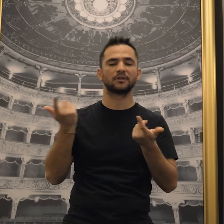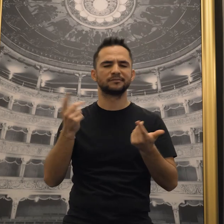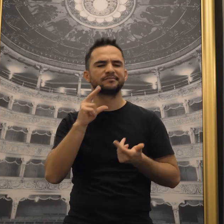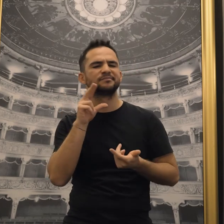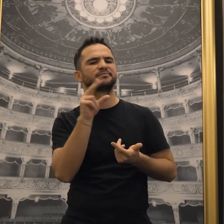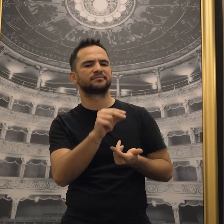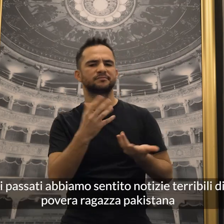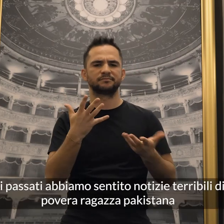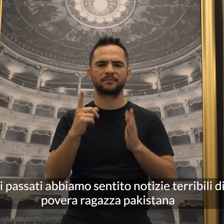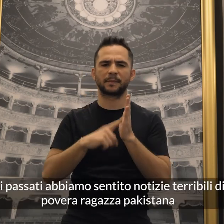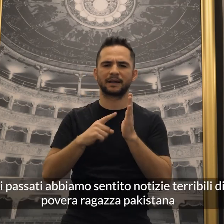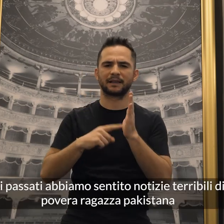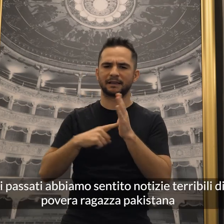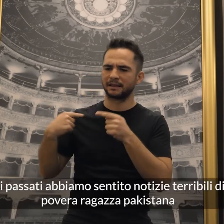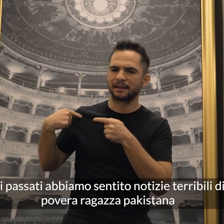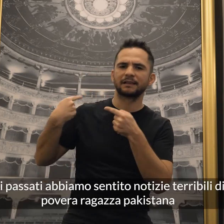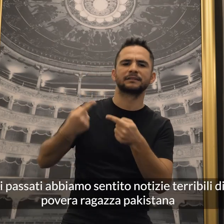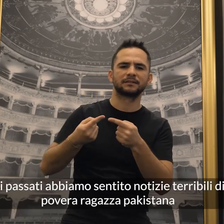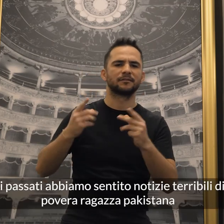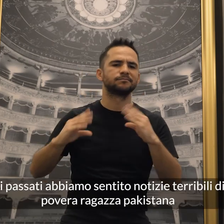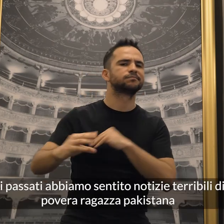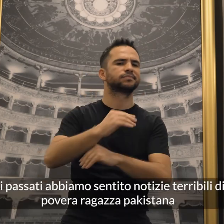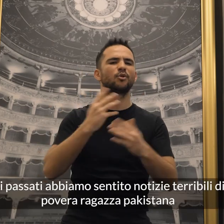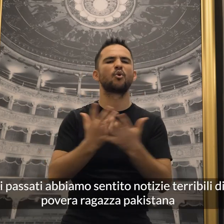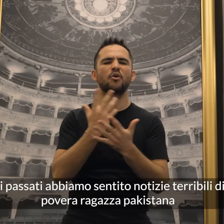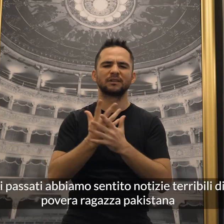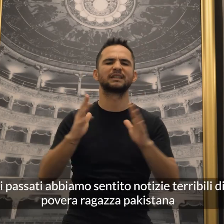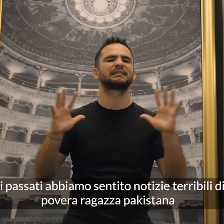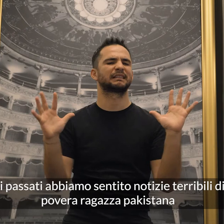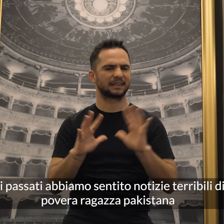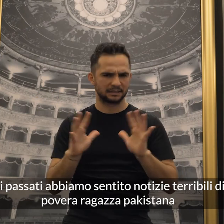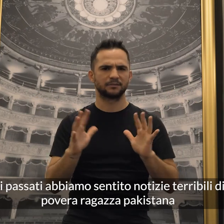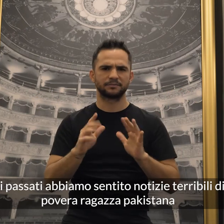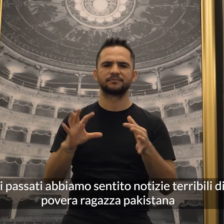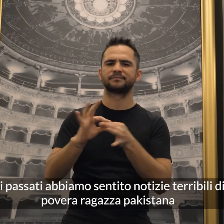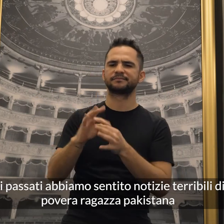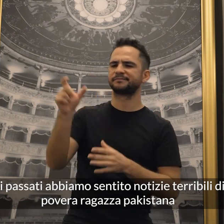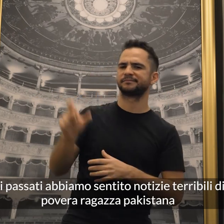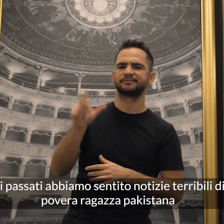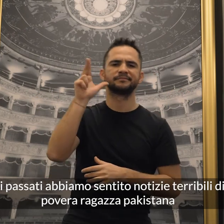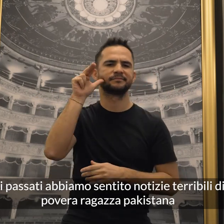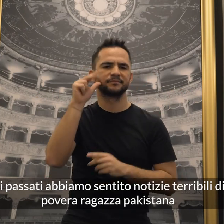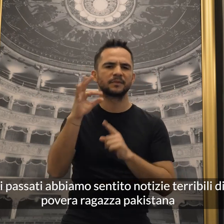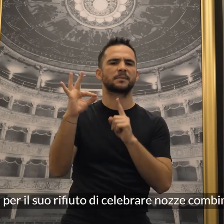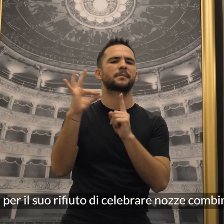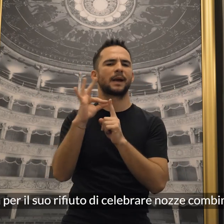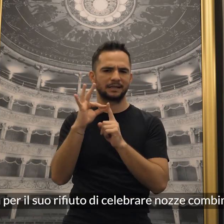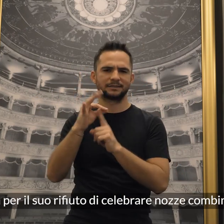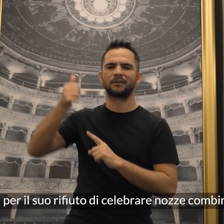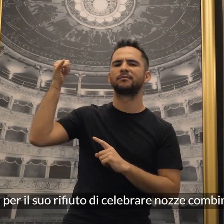Nei mesi passati abbiamo sentito notizie terribili di questa povera ragazza pakistana uccisa per il suo